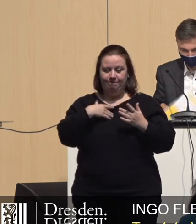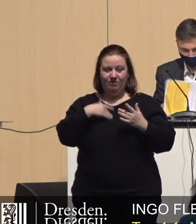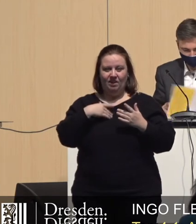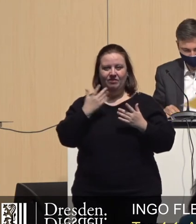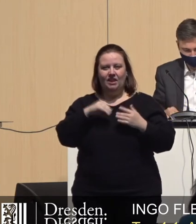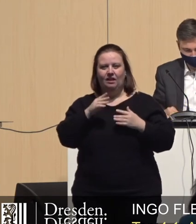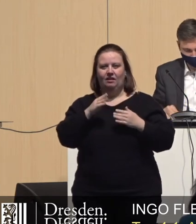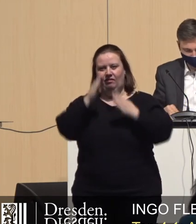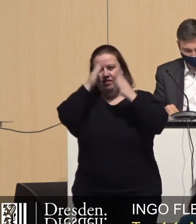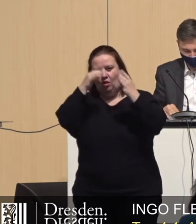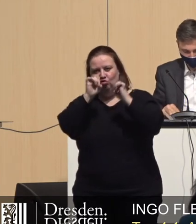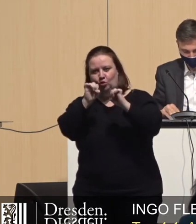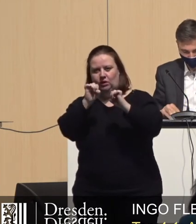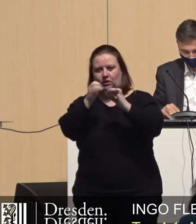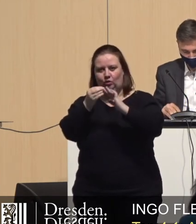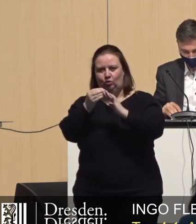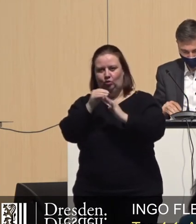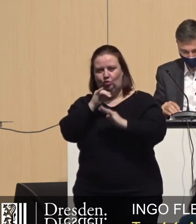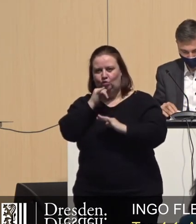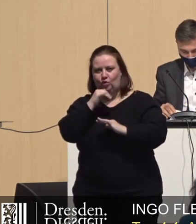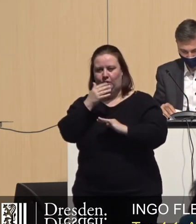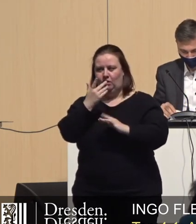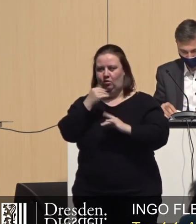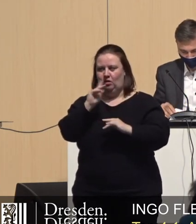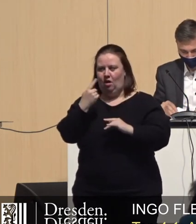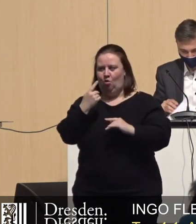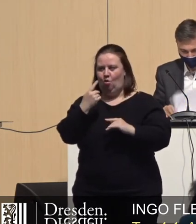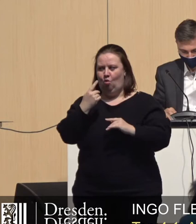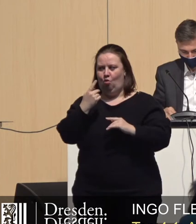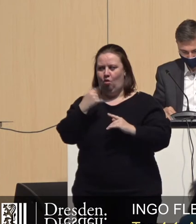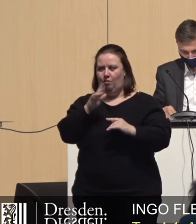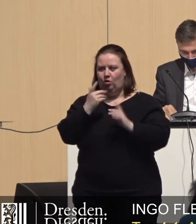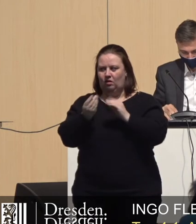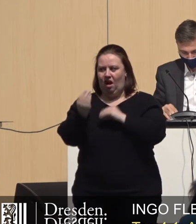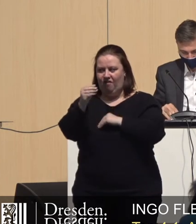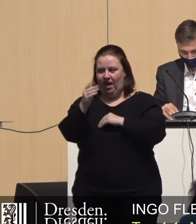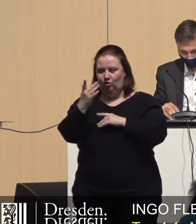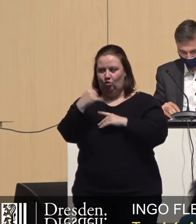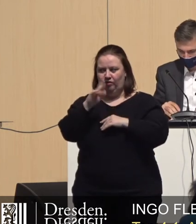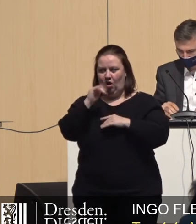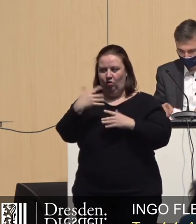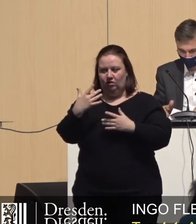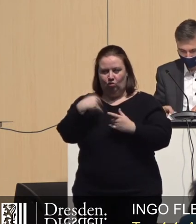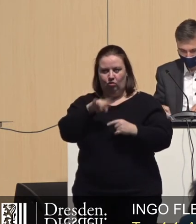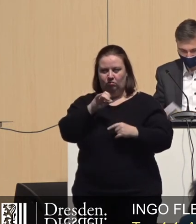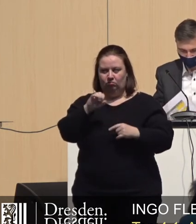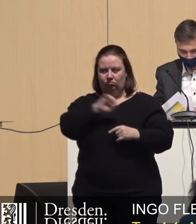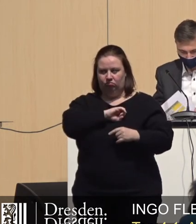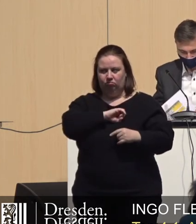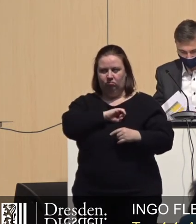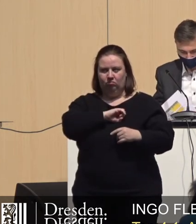Vertrauensschutz zustimmen und ihn auch versuchen auf die zu erweitern, die das auch verdient haben im gleichen